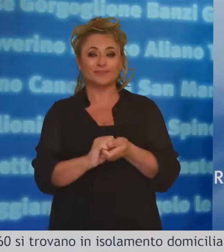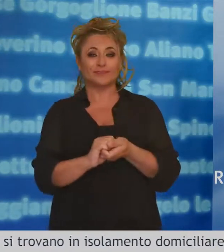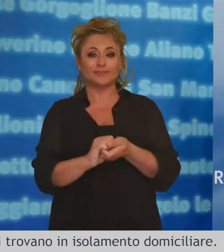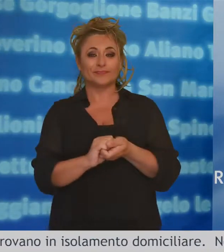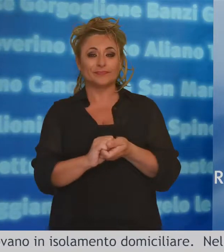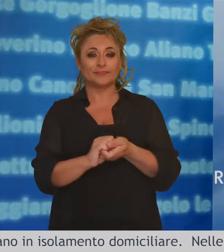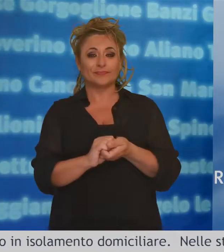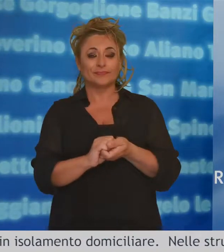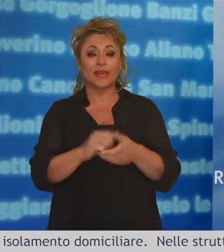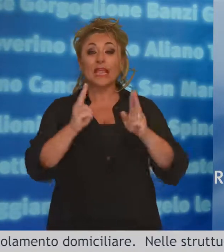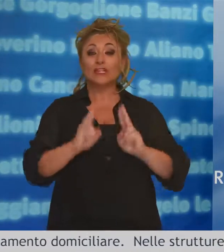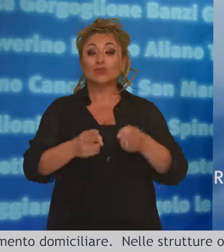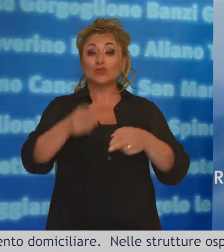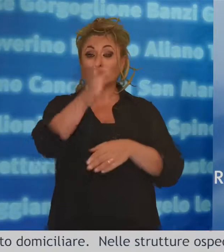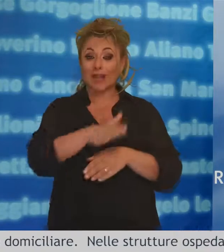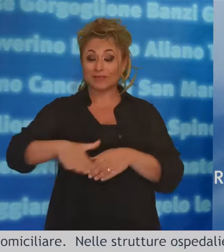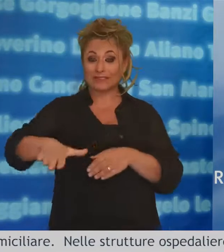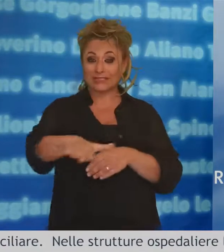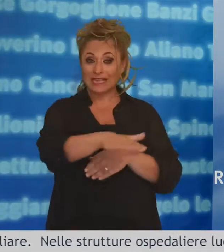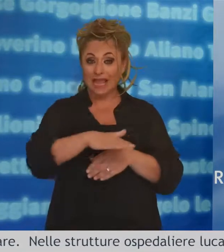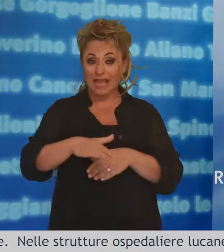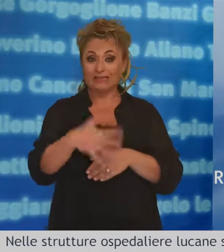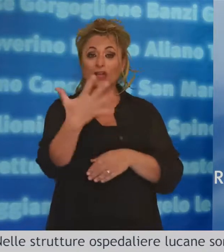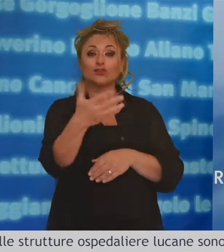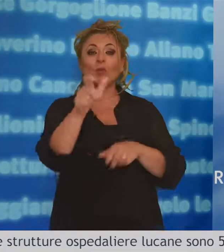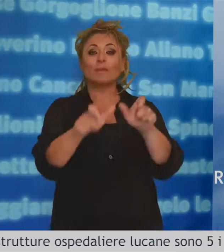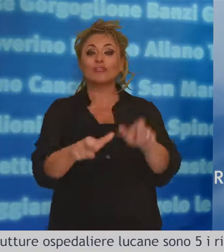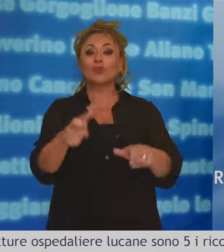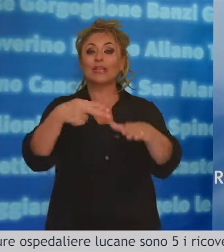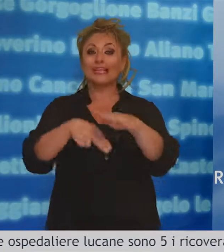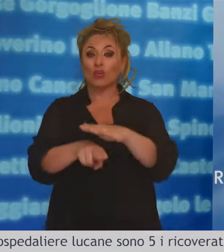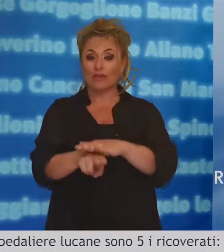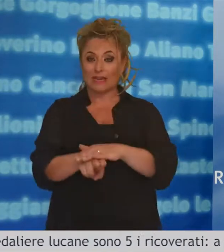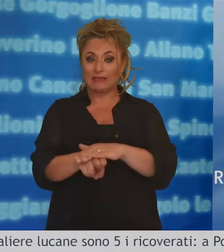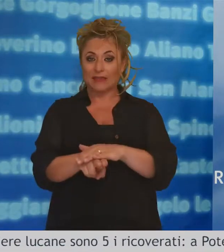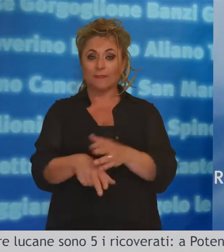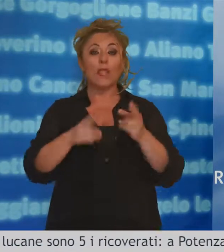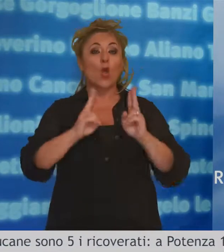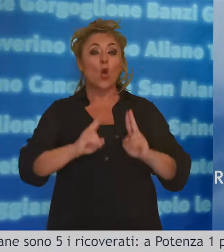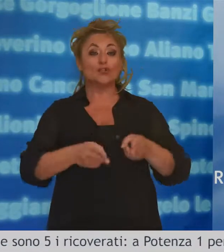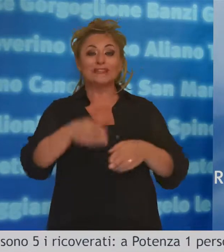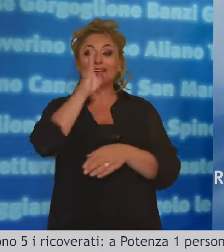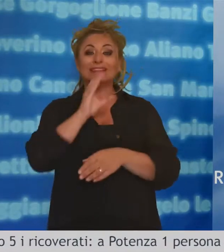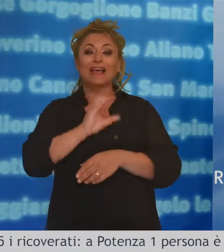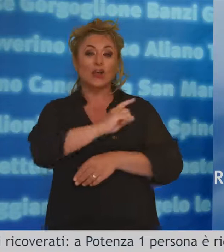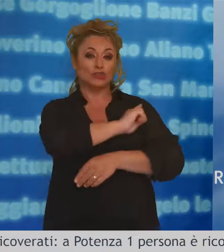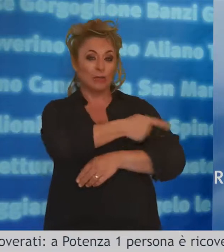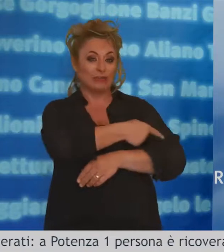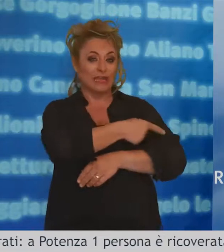Nelle strutture ospedaliere Lucane sono 5 i ricoverati. A Potenza una persona è ricoverata nel